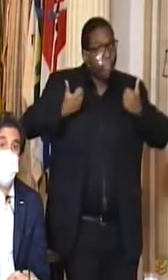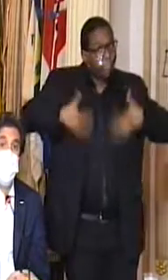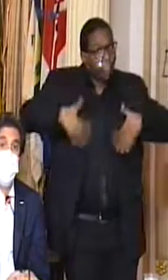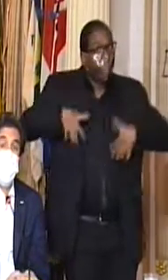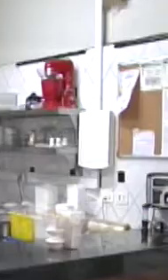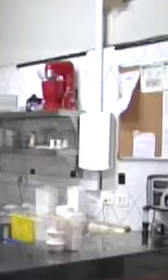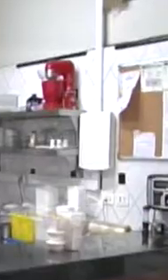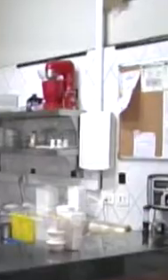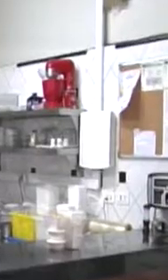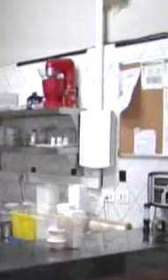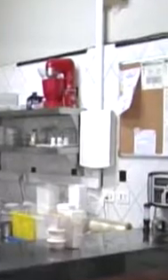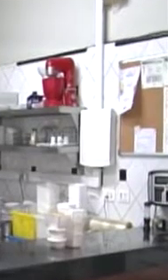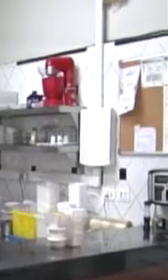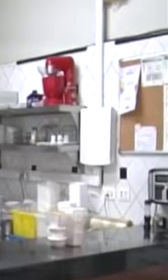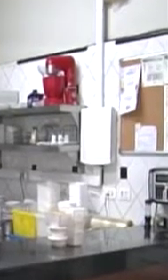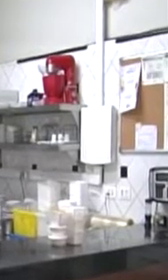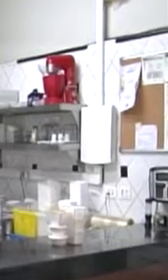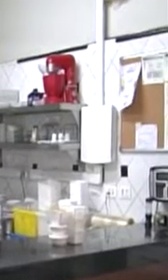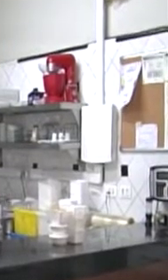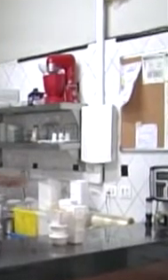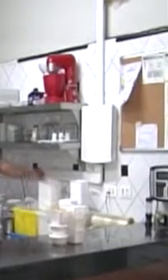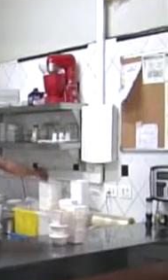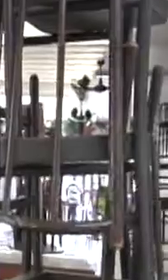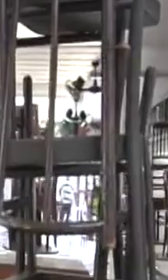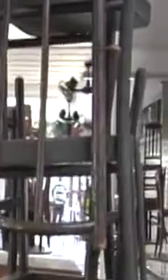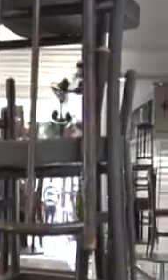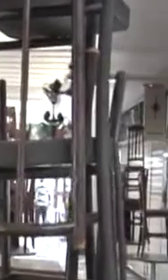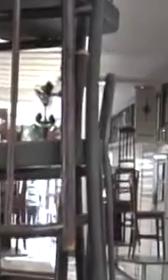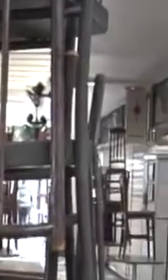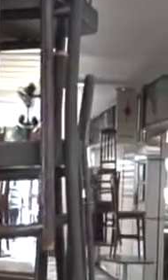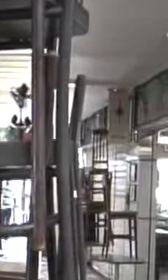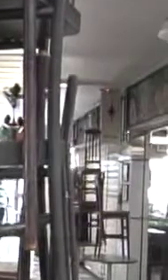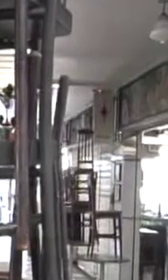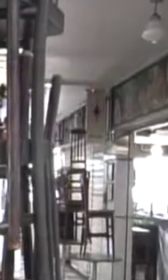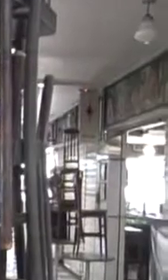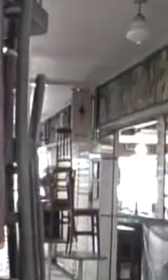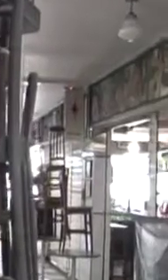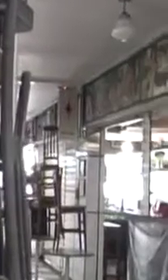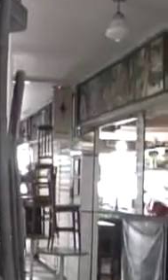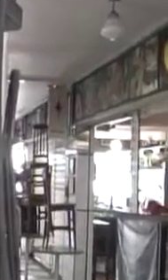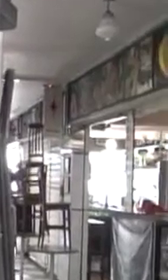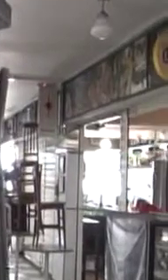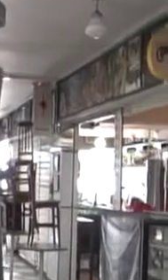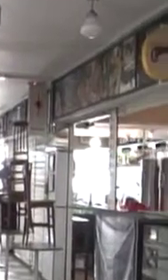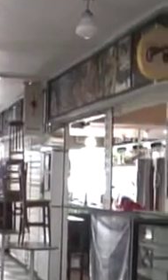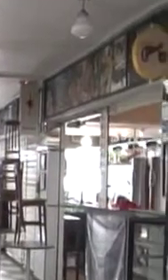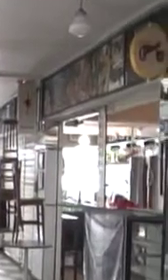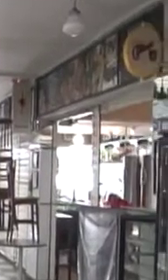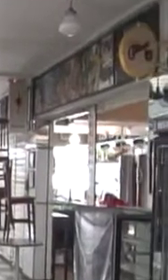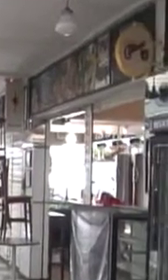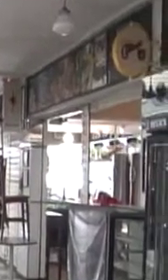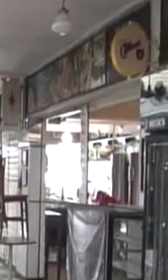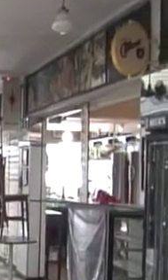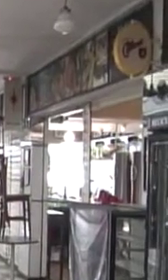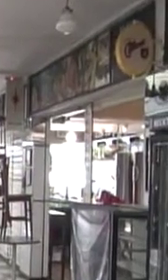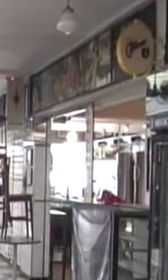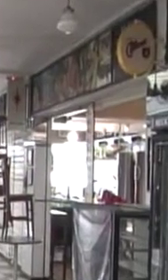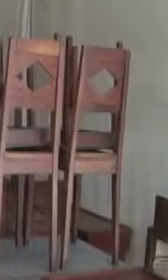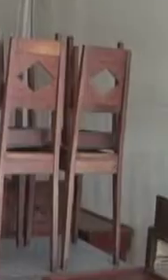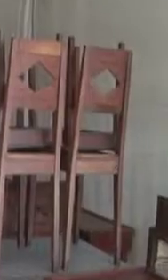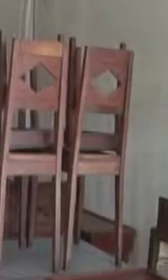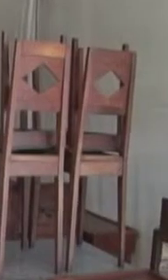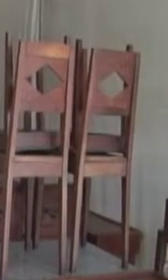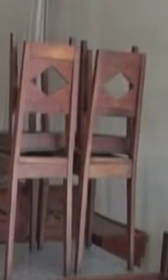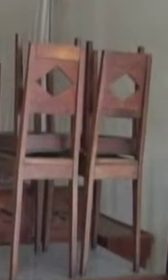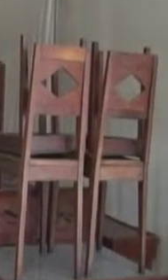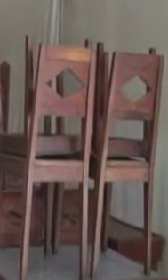vimos dialogando bastante com o setor, com a Brasel, estabelecendo os protocolos necessários para essa retomada.